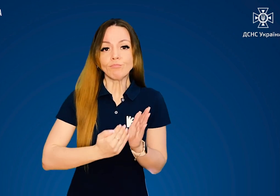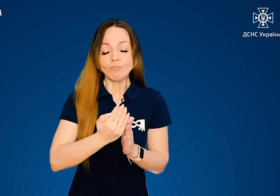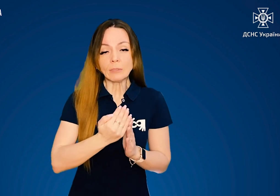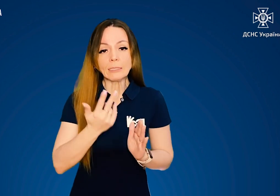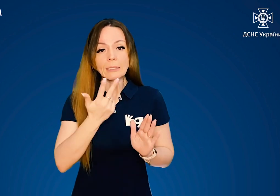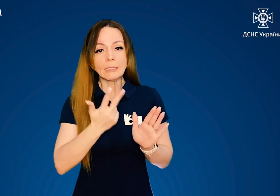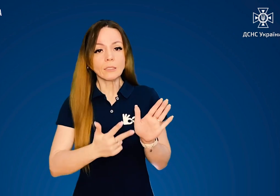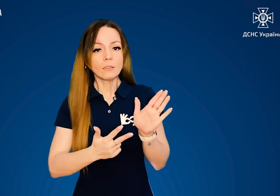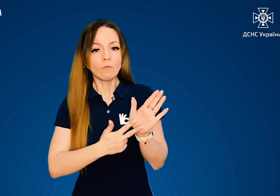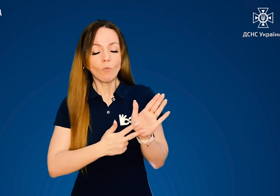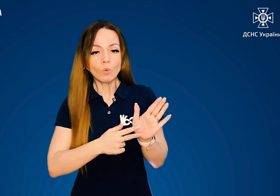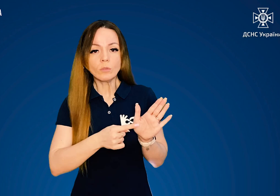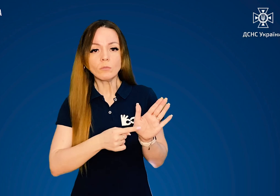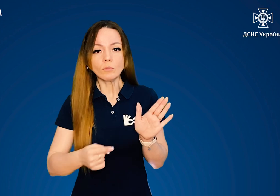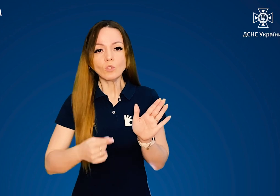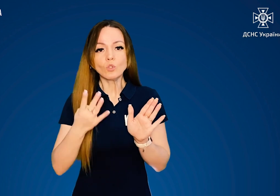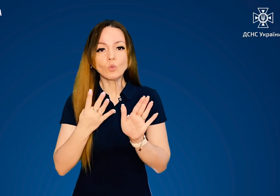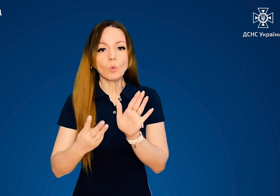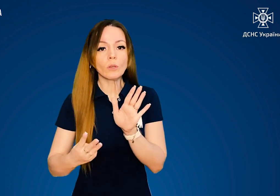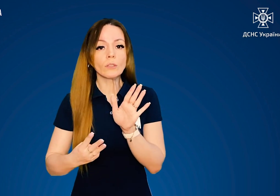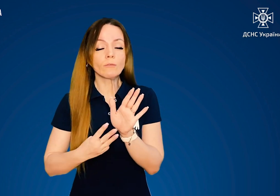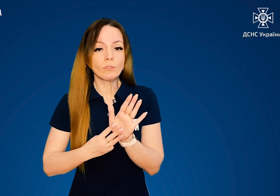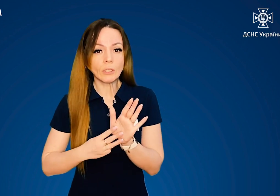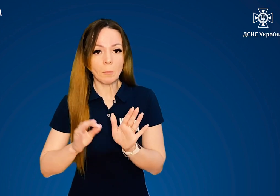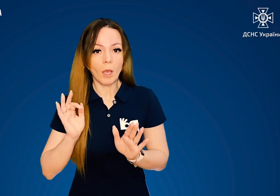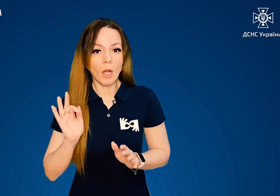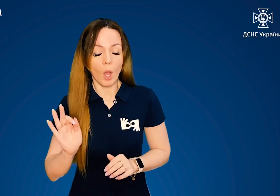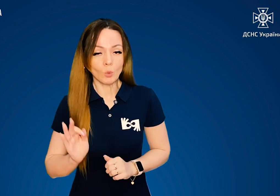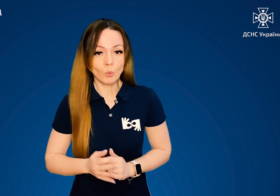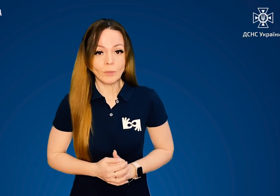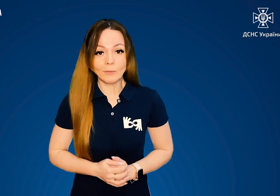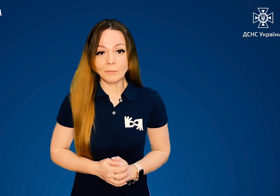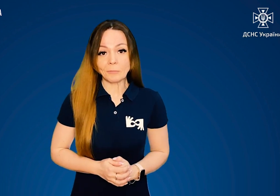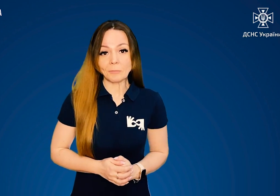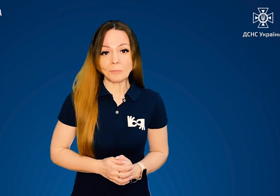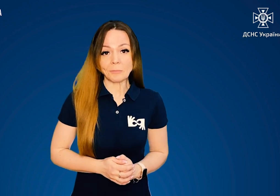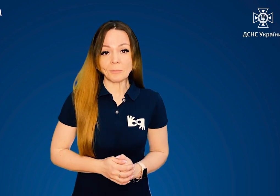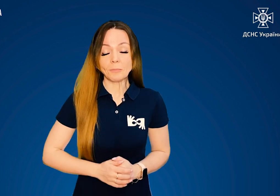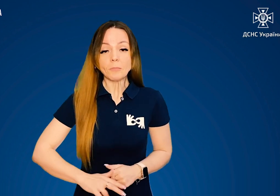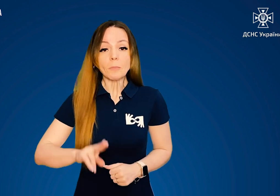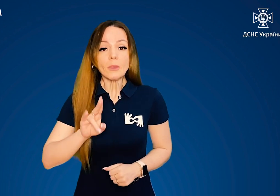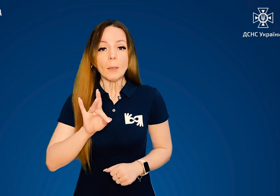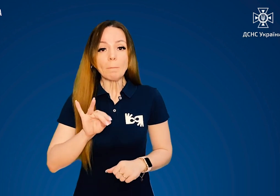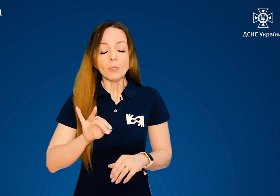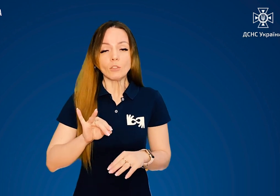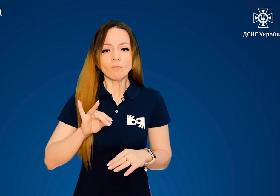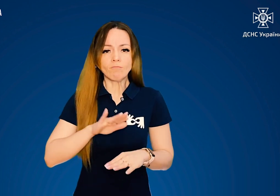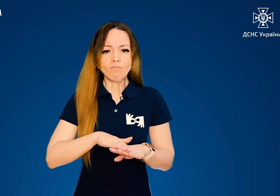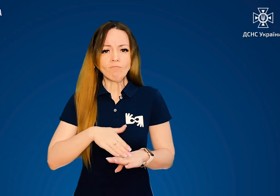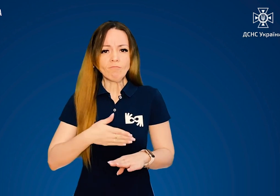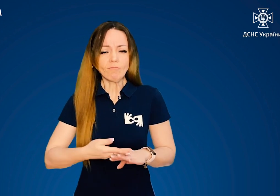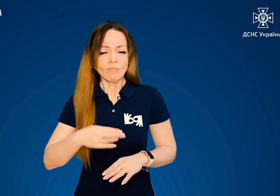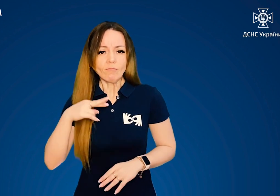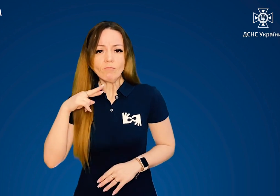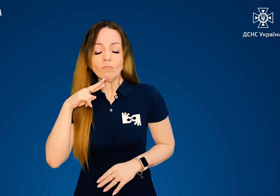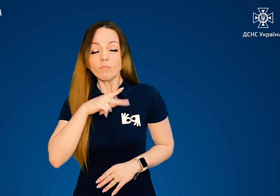температури тіла до 38-48 градусів за Цельсієм. При тяжкому